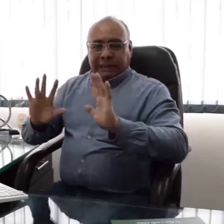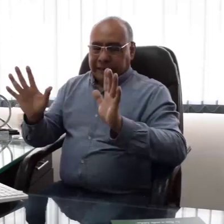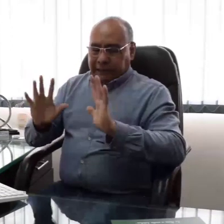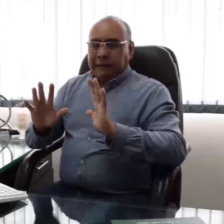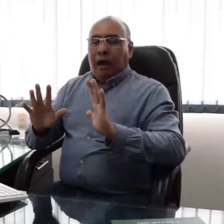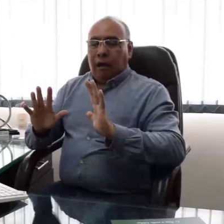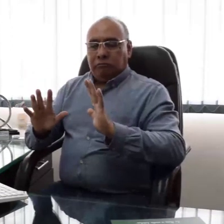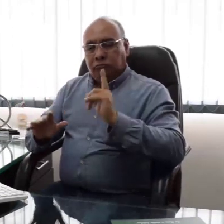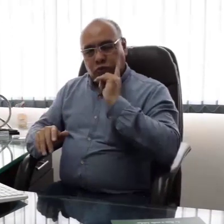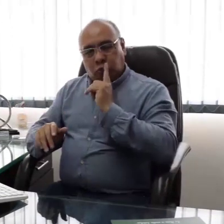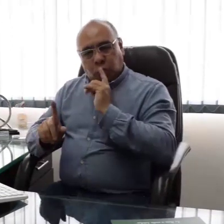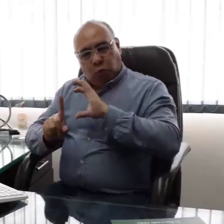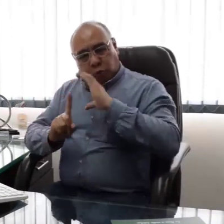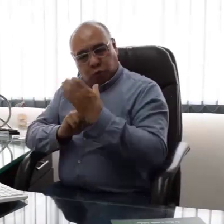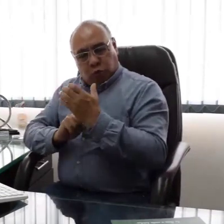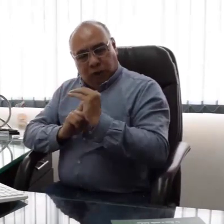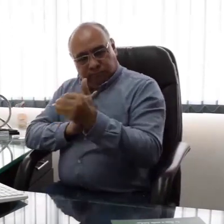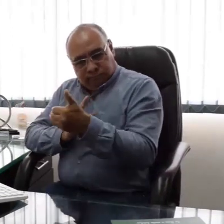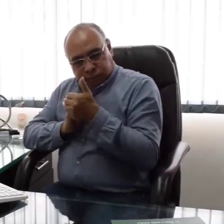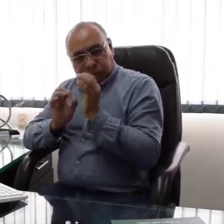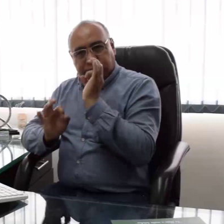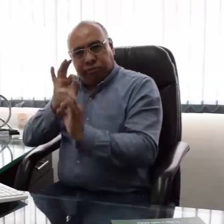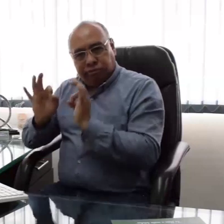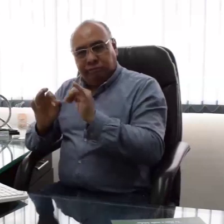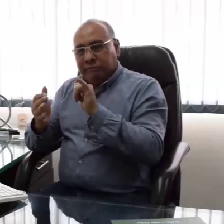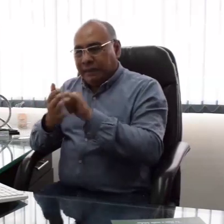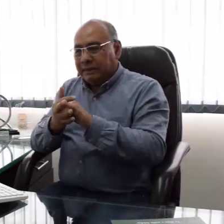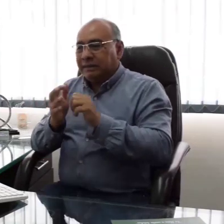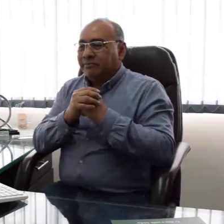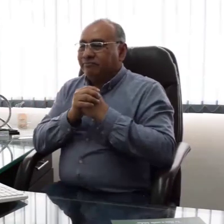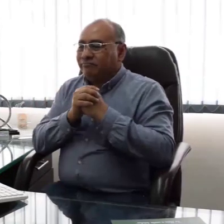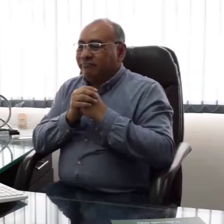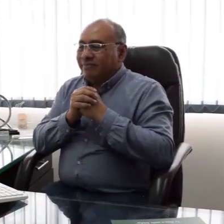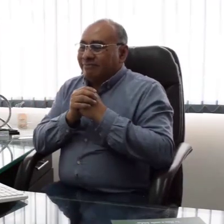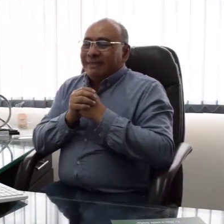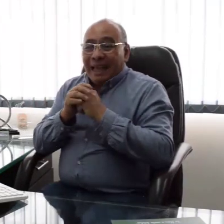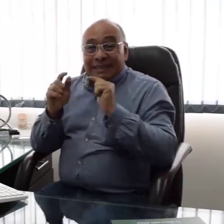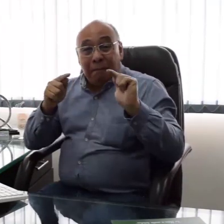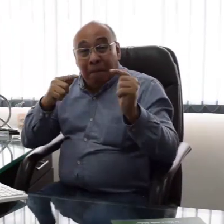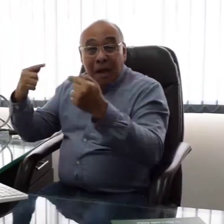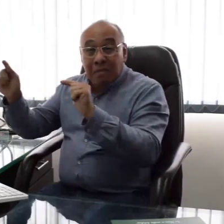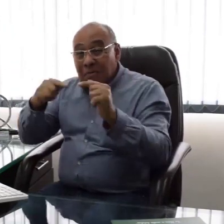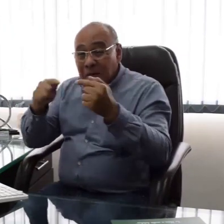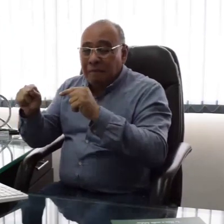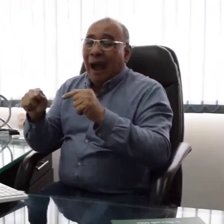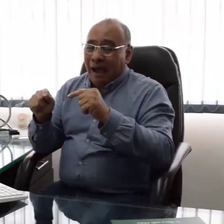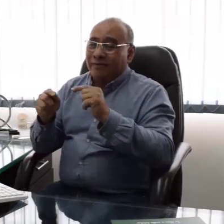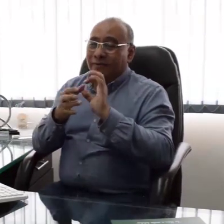personas oyentes. Para protección y preservación cultural. A raíz de este